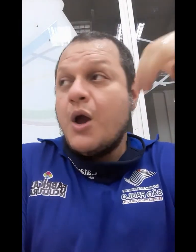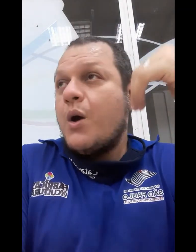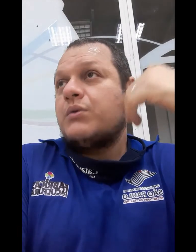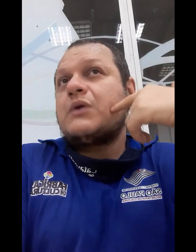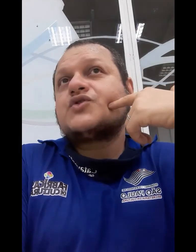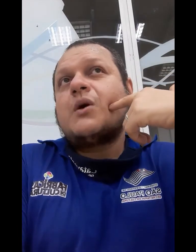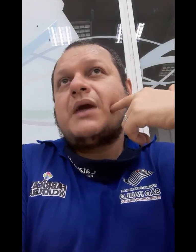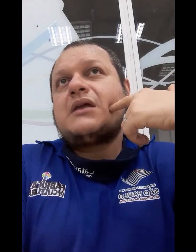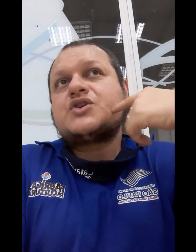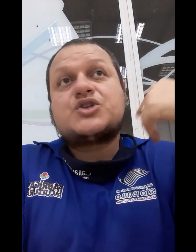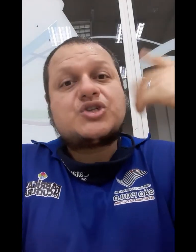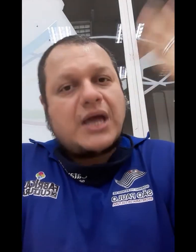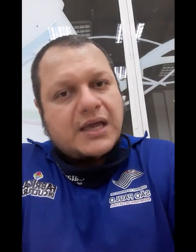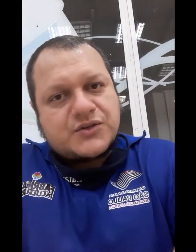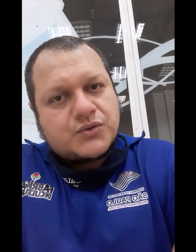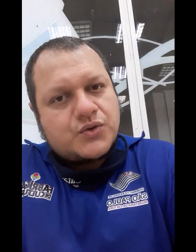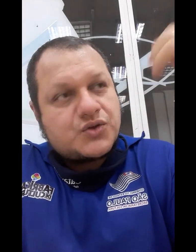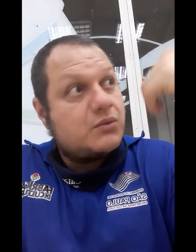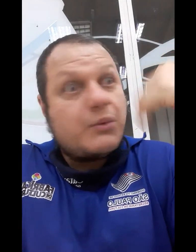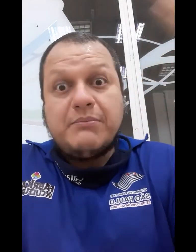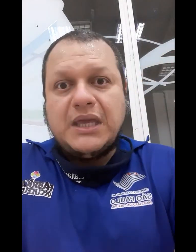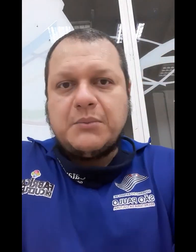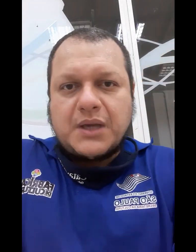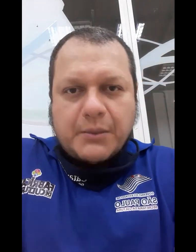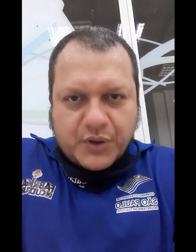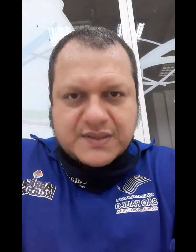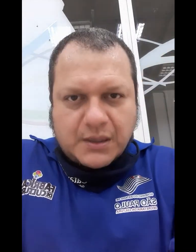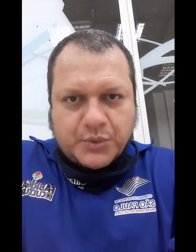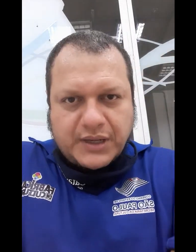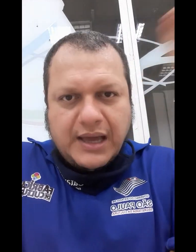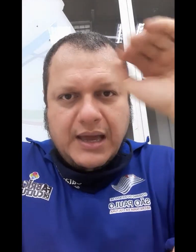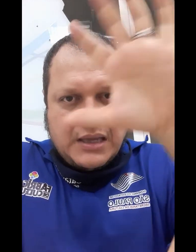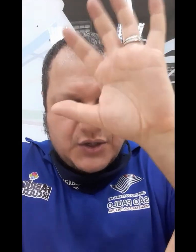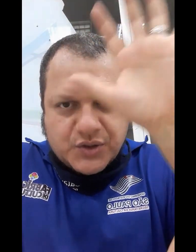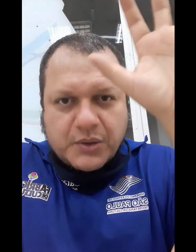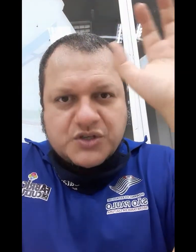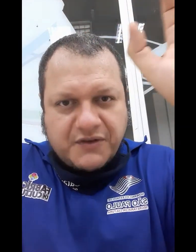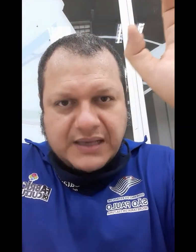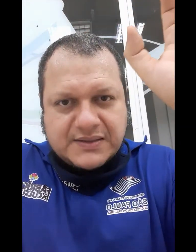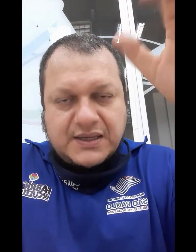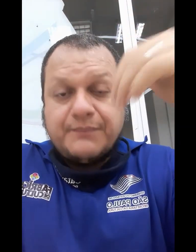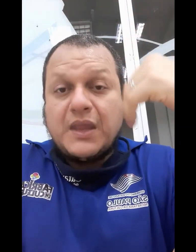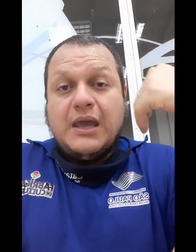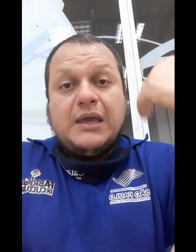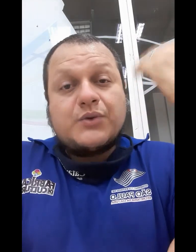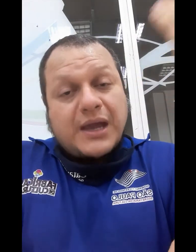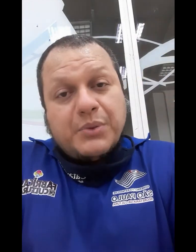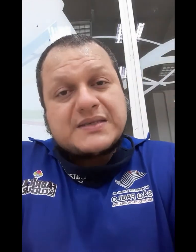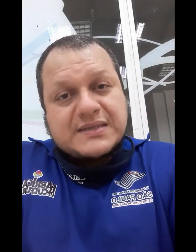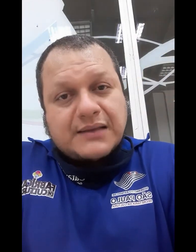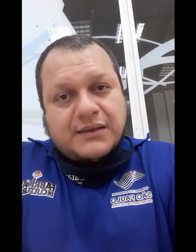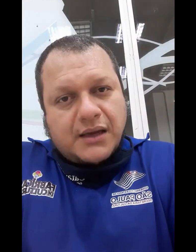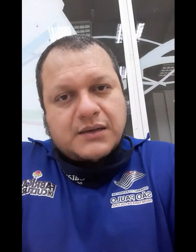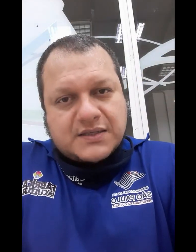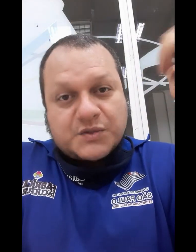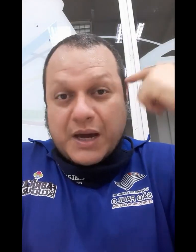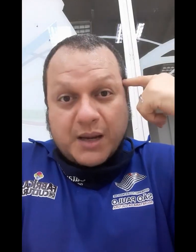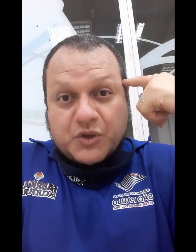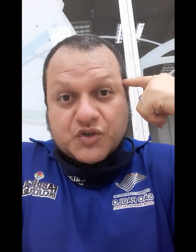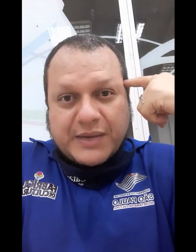ou não somente gestos, ou não a mímica, por exemplo, né? Isso é o que diferencia. E o que é precisa ter nesses parâmetros para